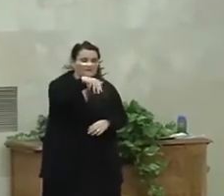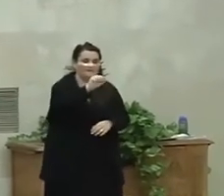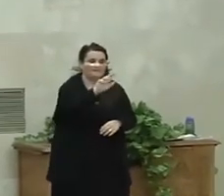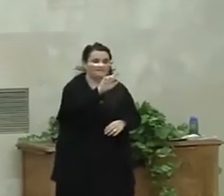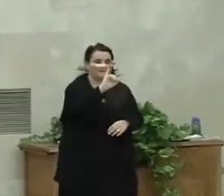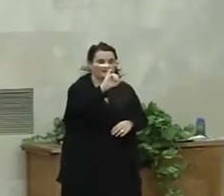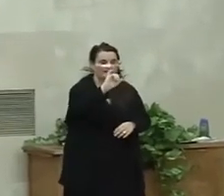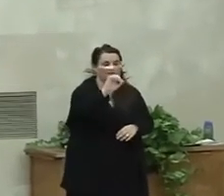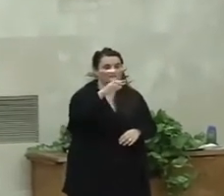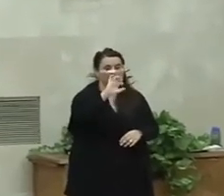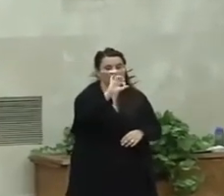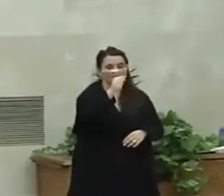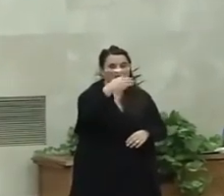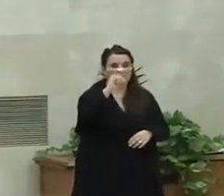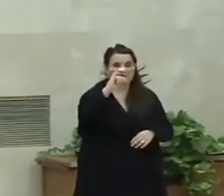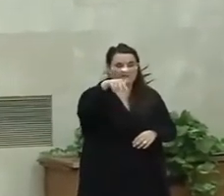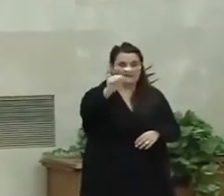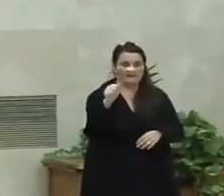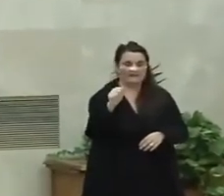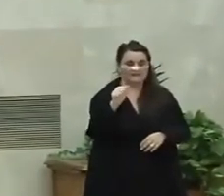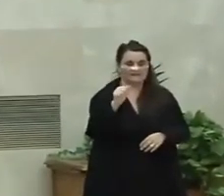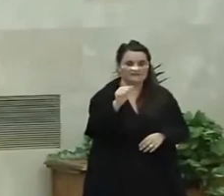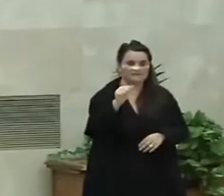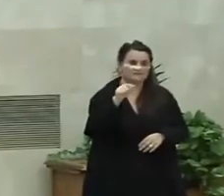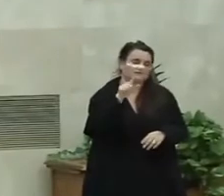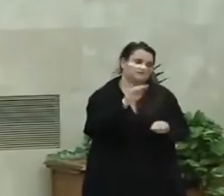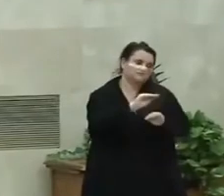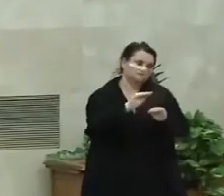Sabina Izeneko, abestiaren bertsioa entzungo du gorentxe.